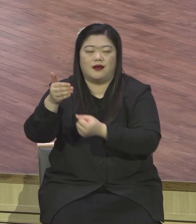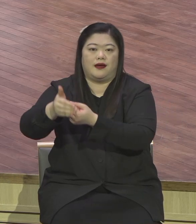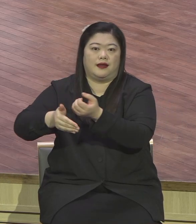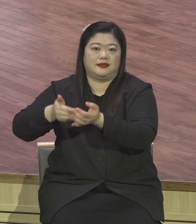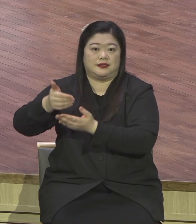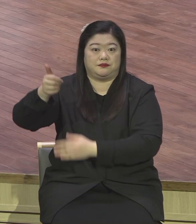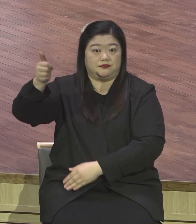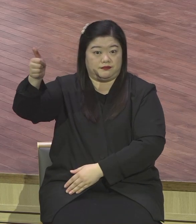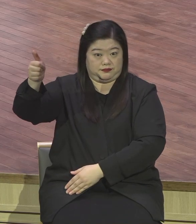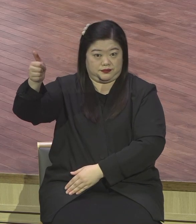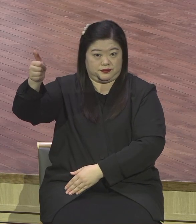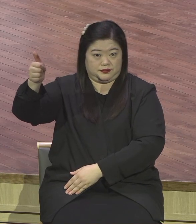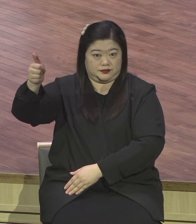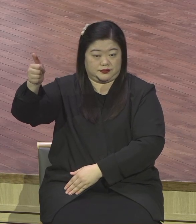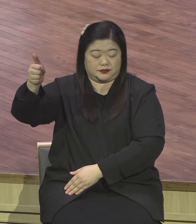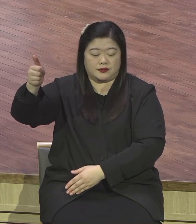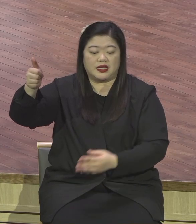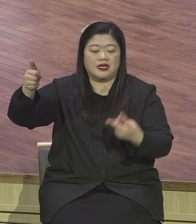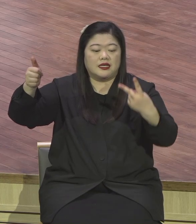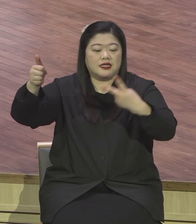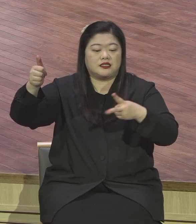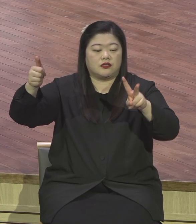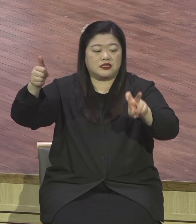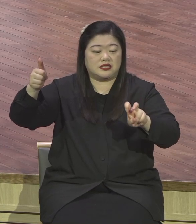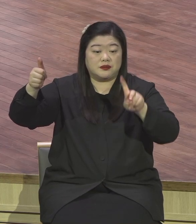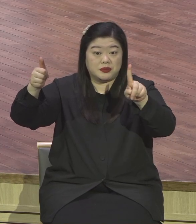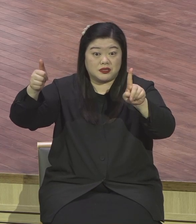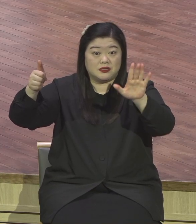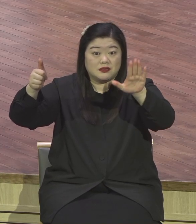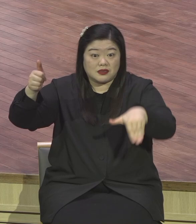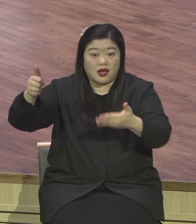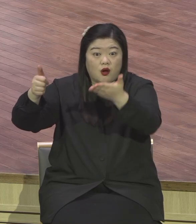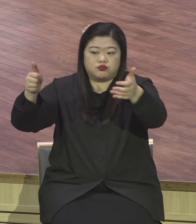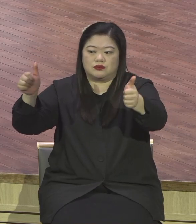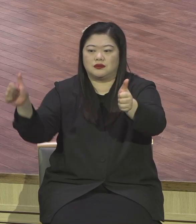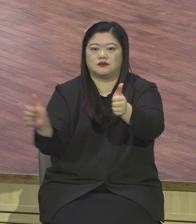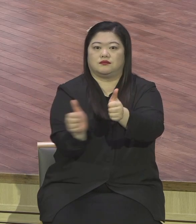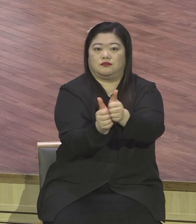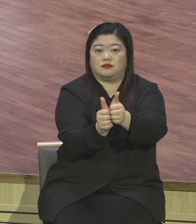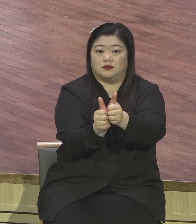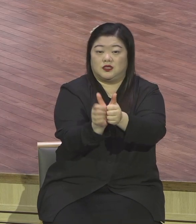새해를 우리에게 주시고 우리의 삶을 반드시